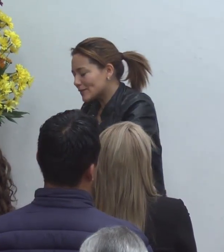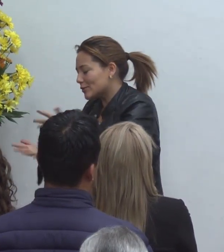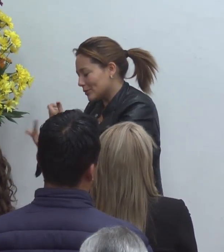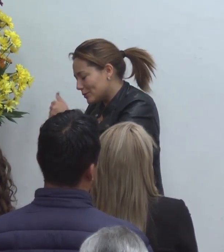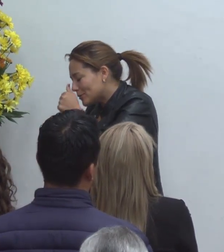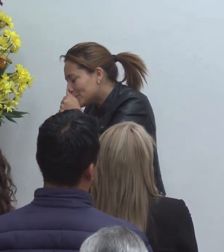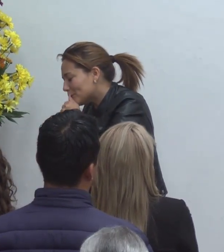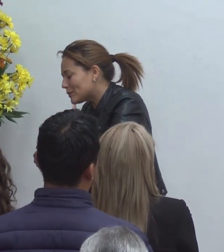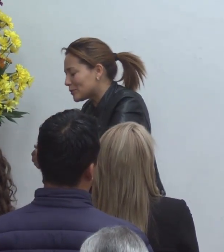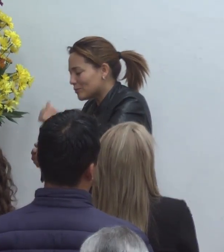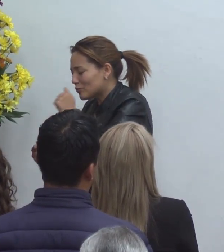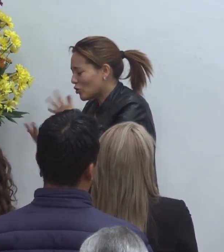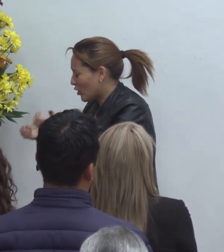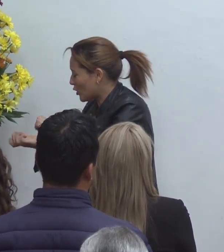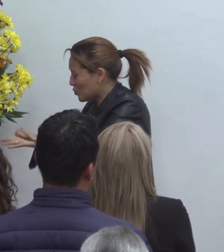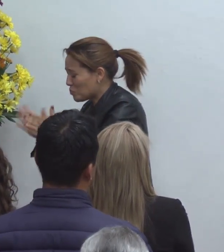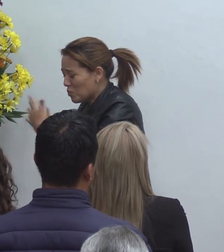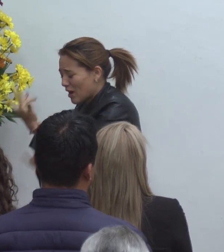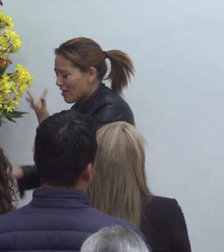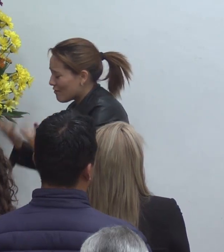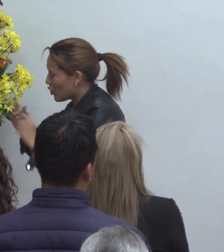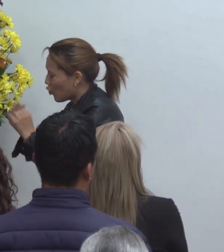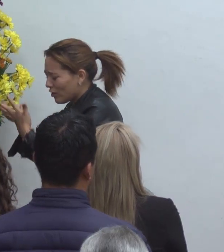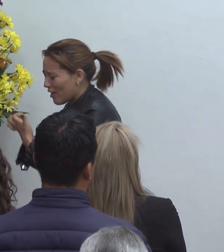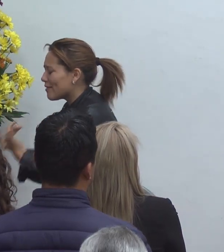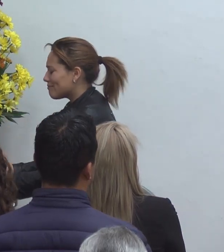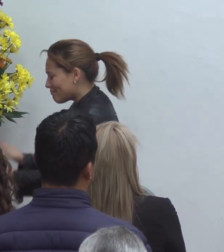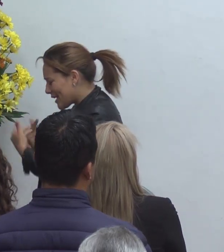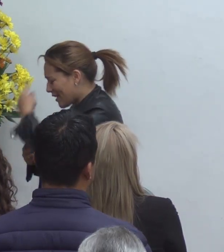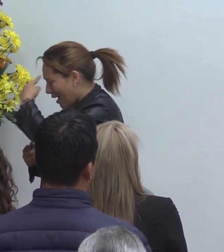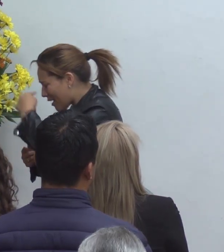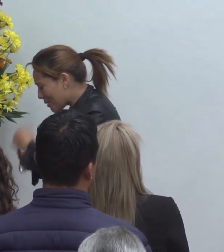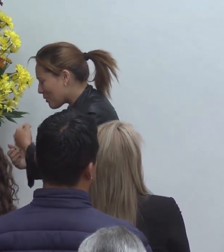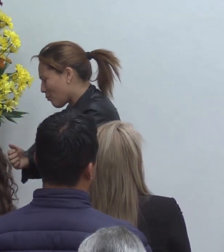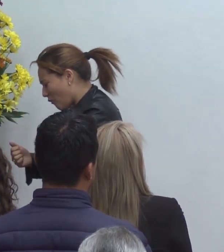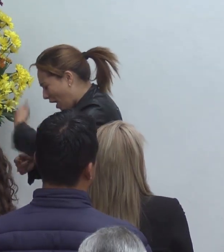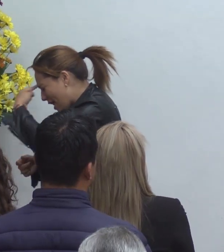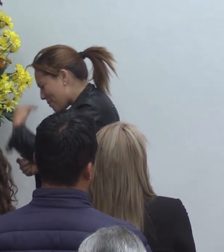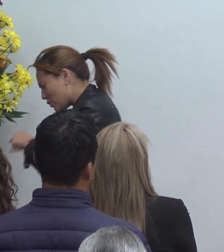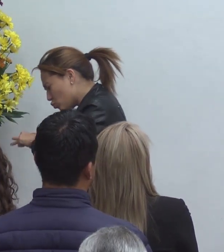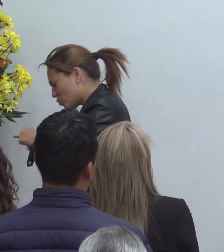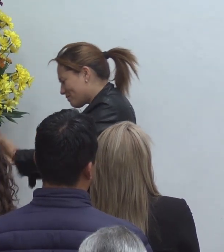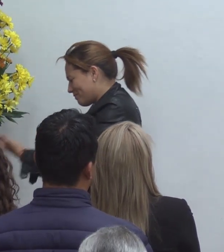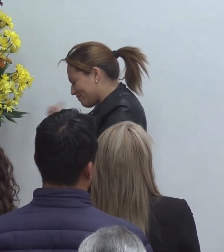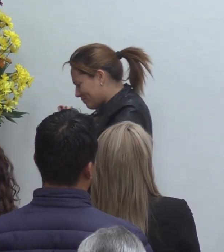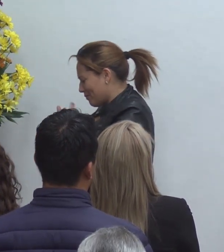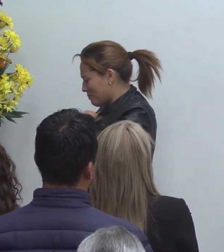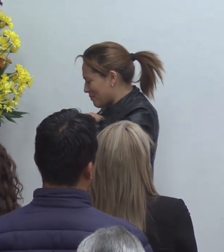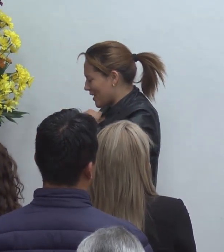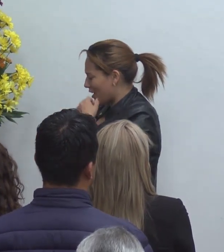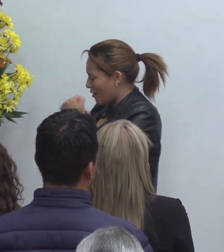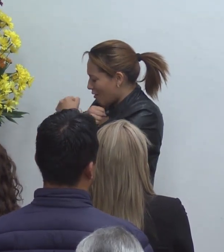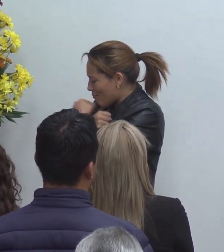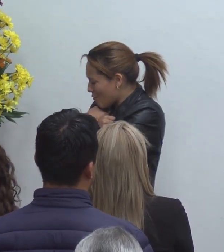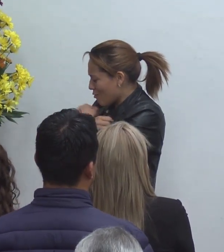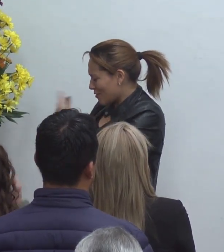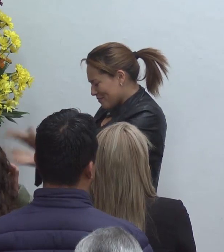ninguno perezca sino que todos procedan al arrepentimiento que ese sea el evangelio que nosotros anunciamos no otro